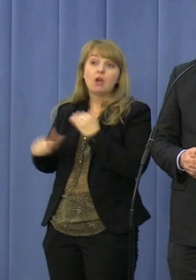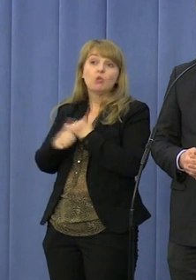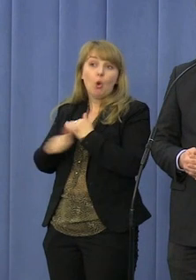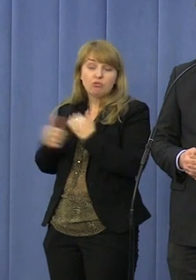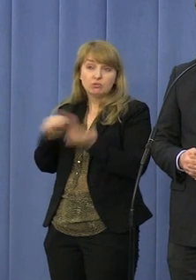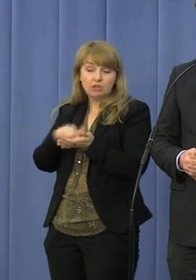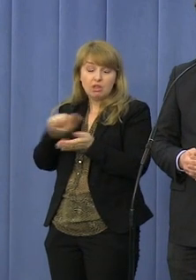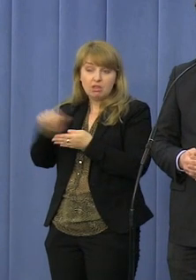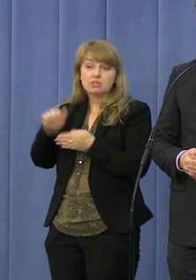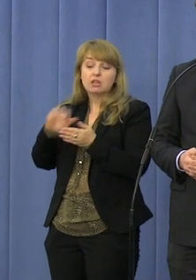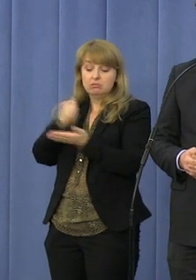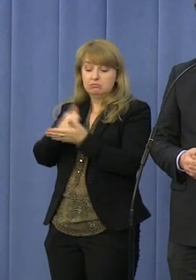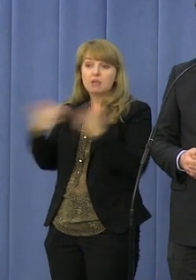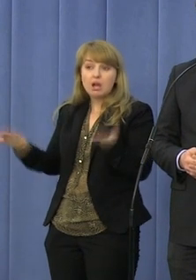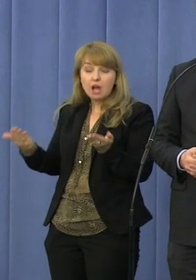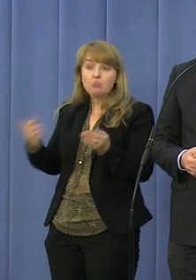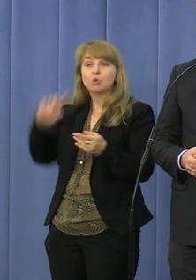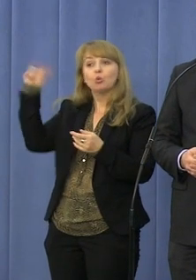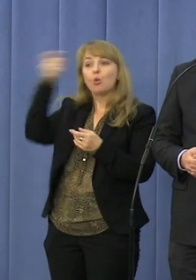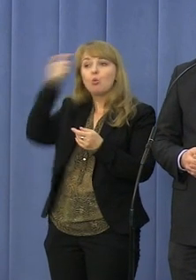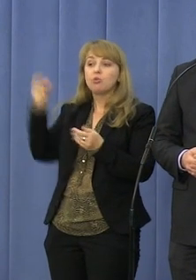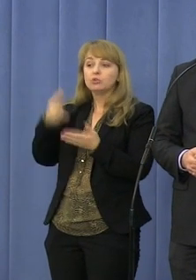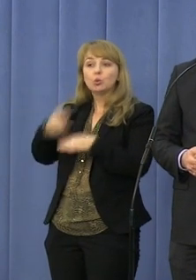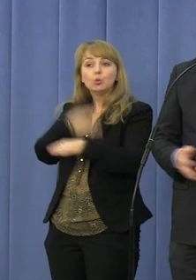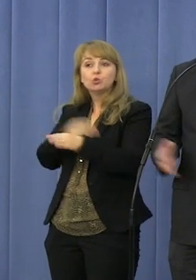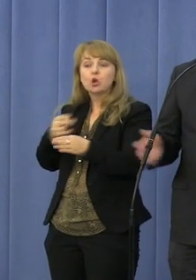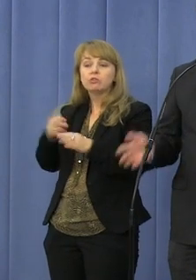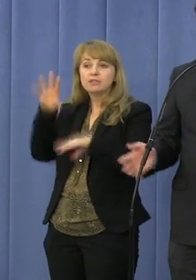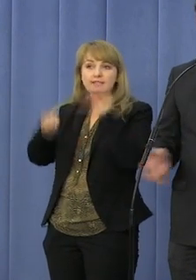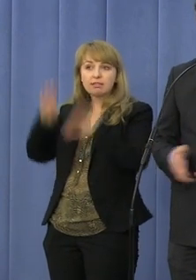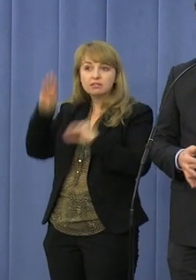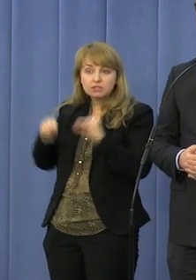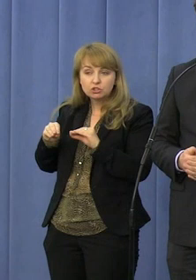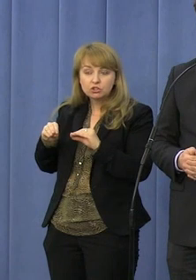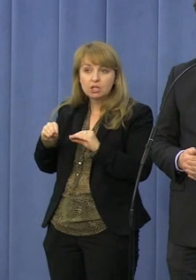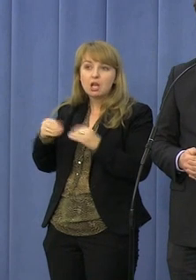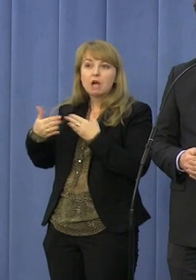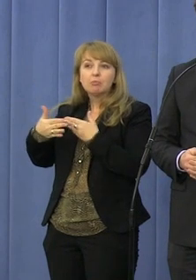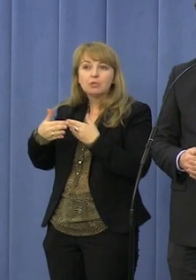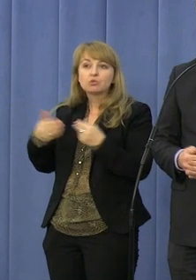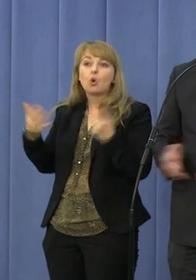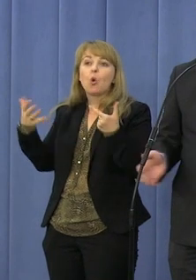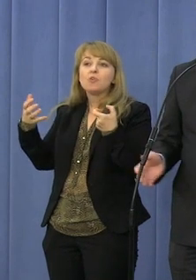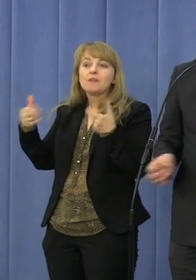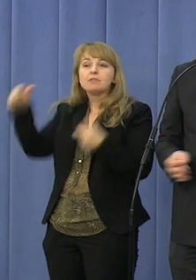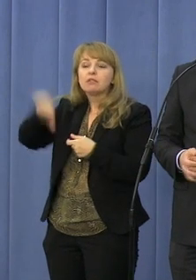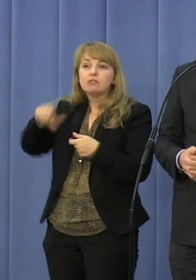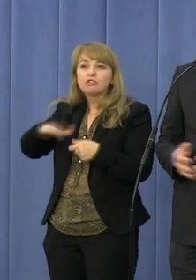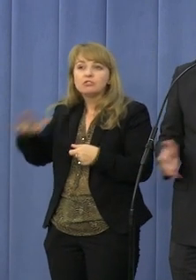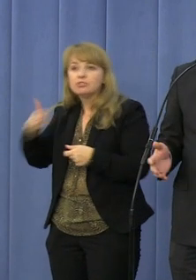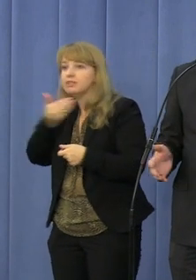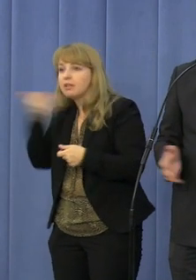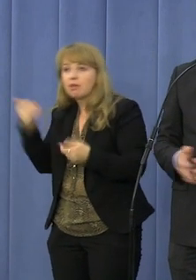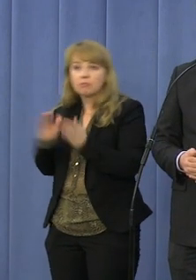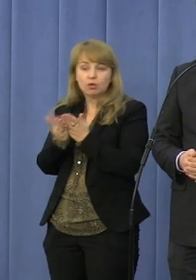raport Głównego Urzędu Statystycznego, że blisko 700 tysięcy dzieci nie ma podręczników,